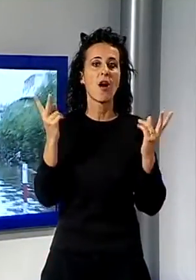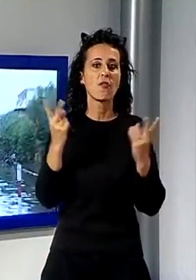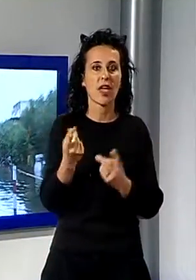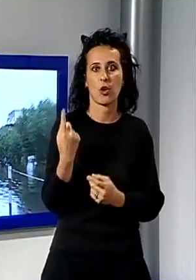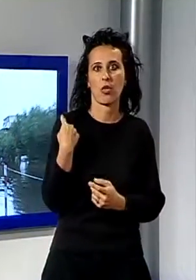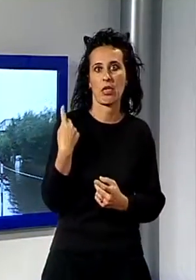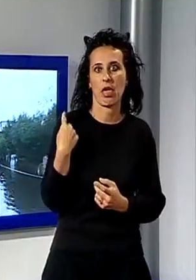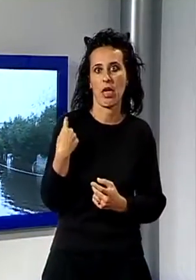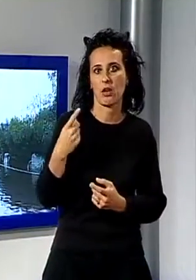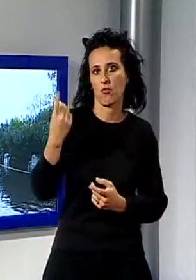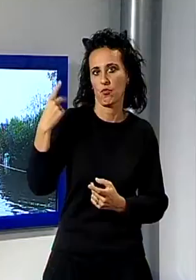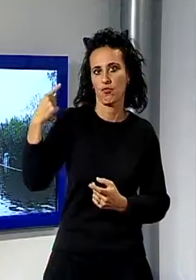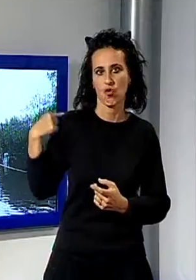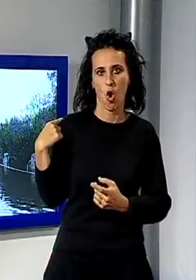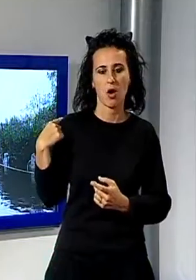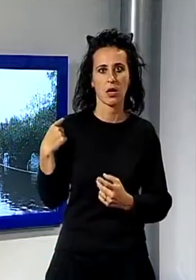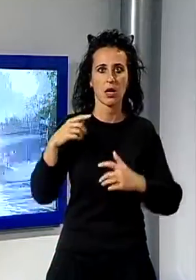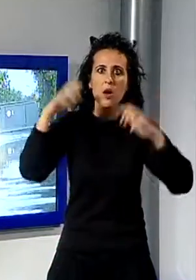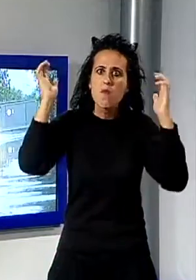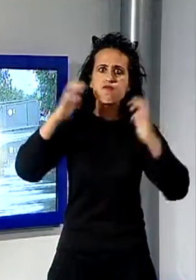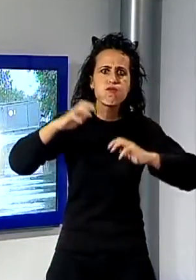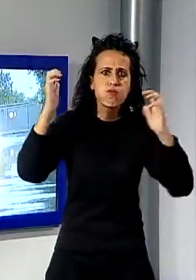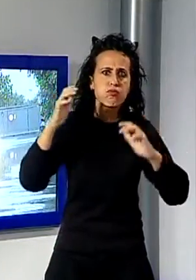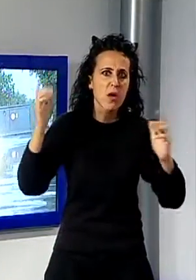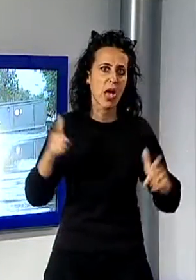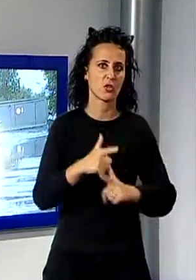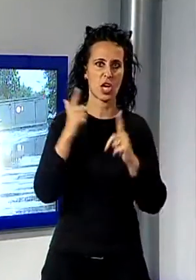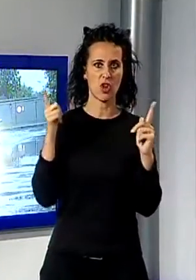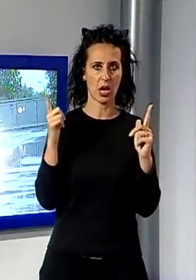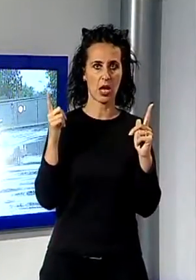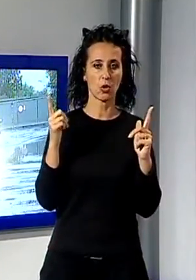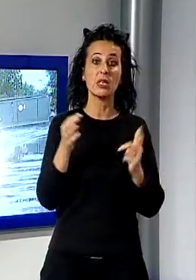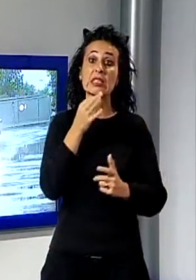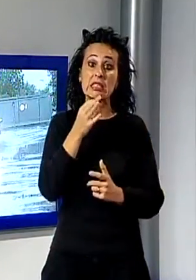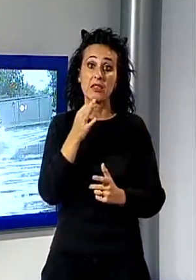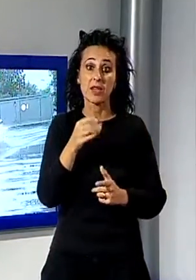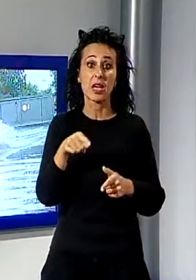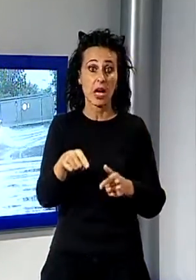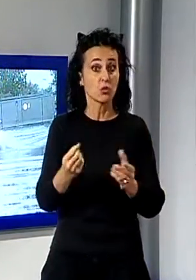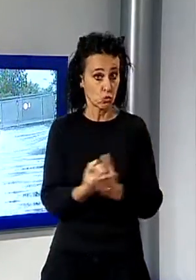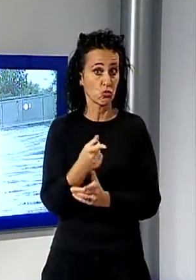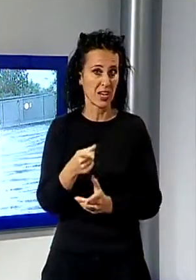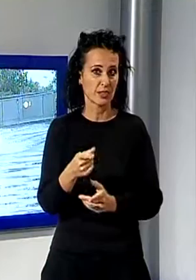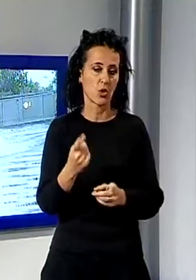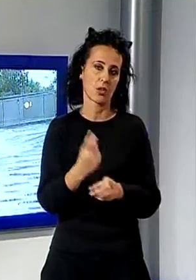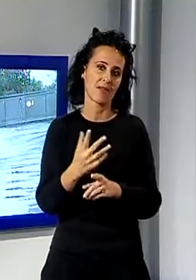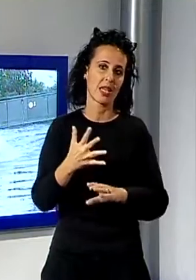piogge dei giorni scorsi ha messo in evidenza e per la quale sarà necessario intervenire rapidamente per evitare ulteriori danni e